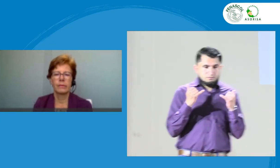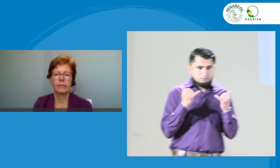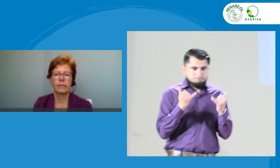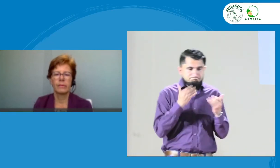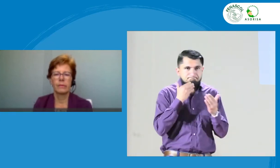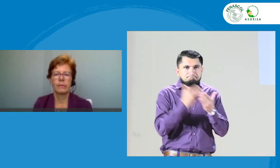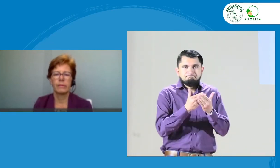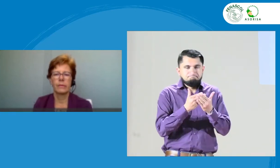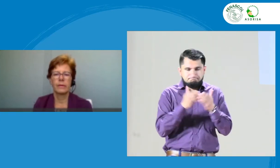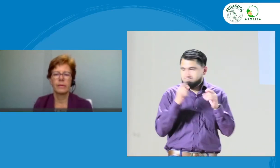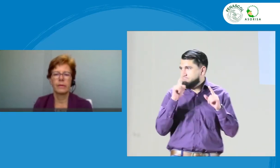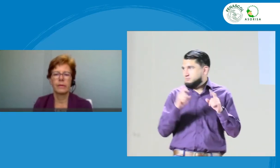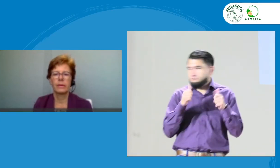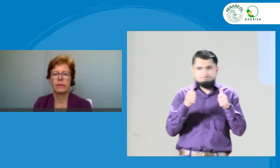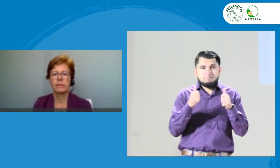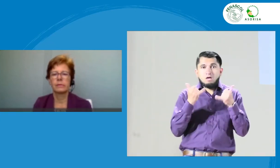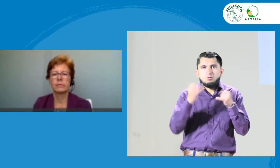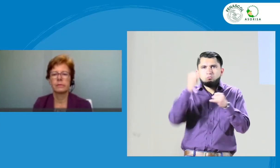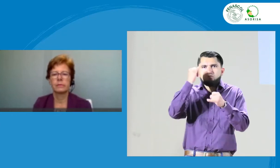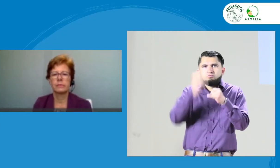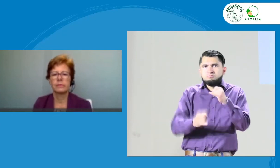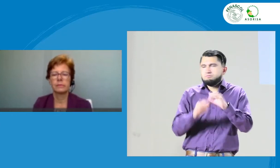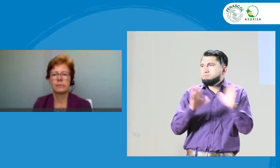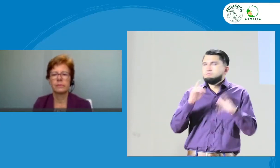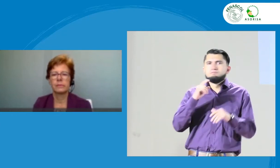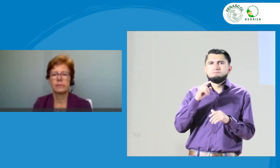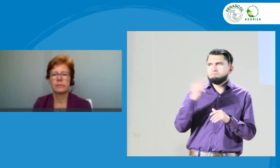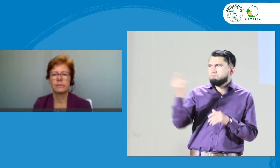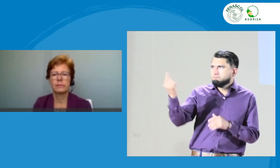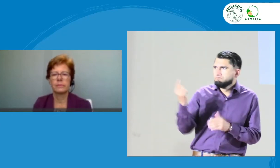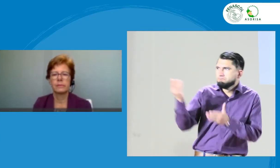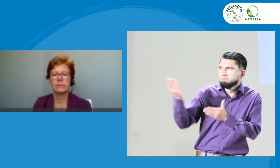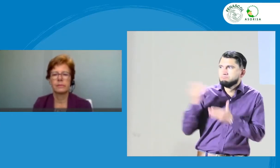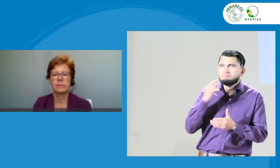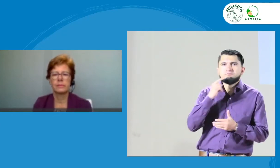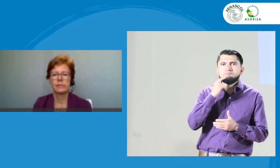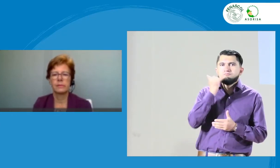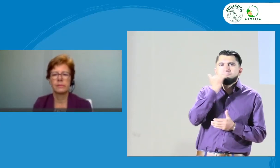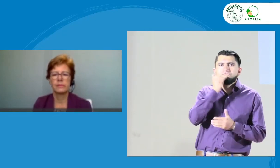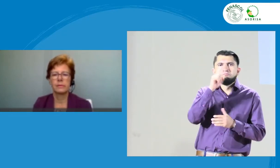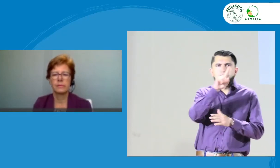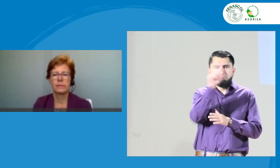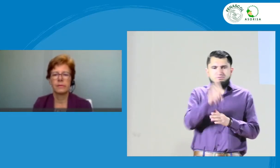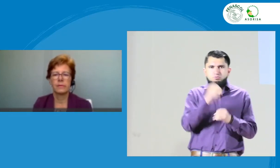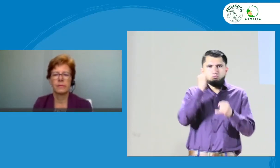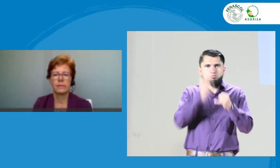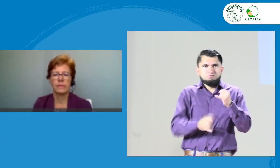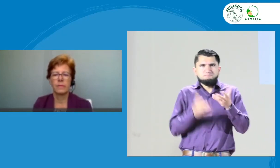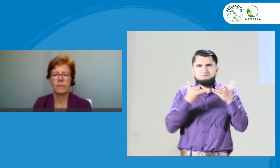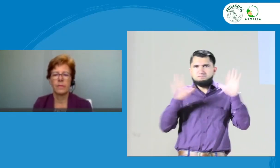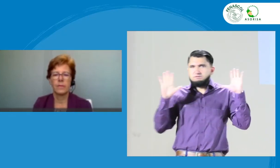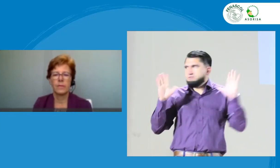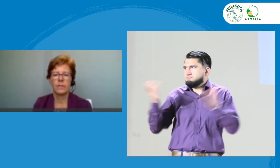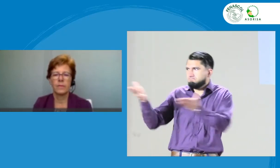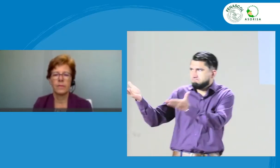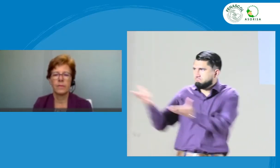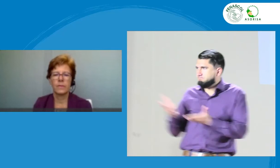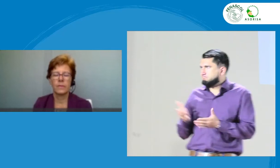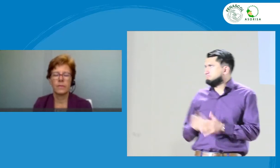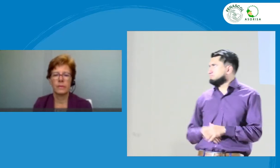Bueno, muy bien. Muchas gracias, señora Margarita, también por hacer esta pregunta. Venimos entonces con otra pregunta que tenemos